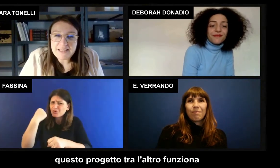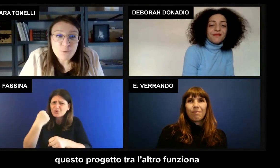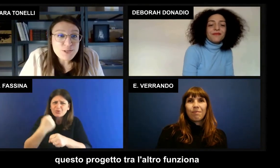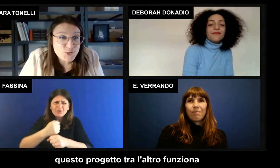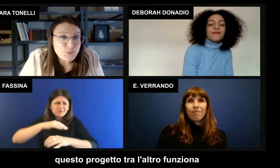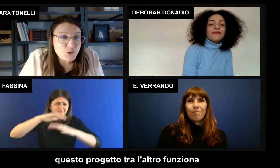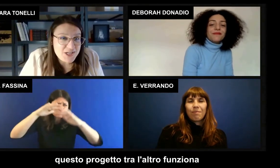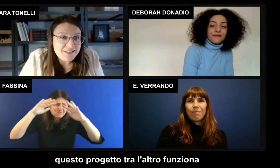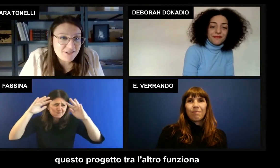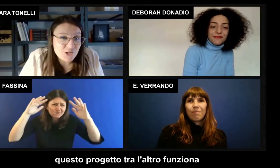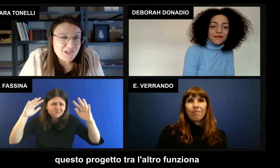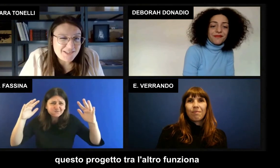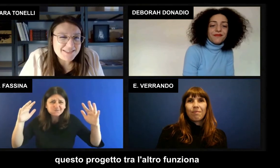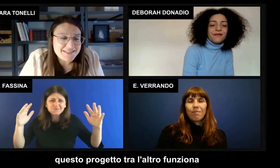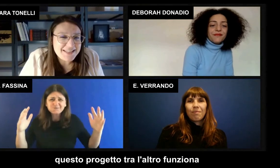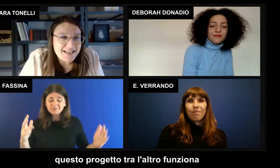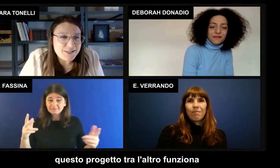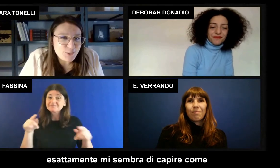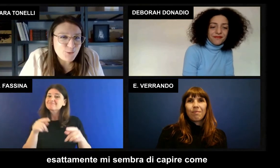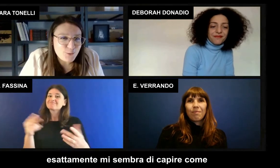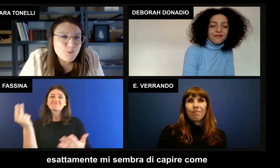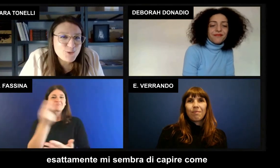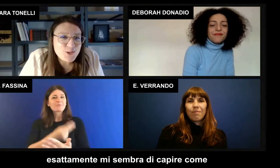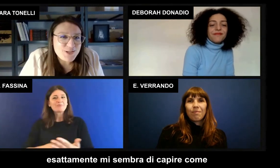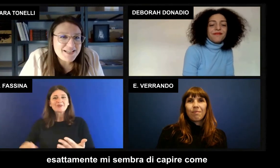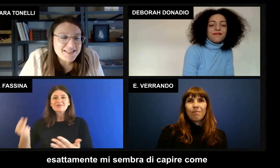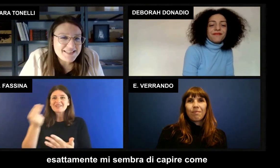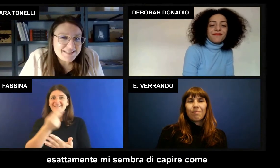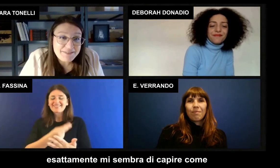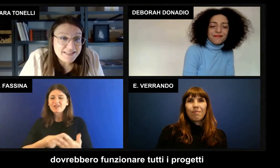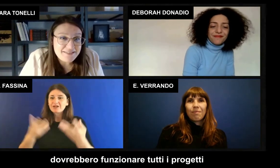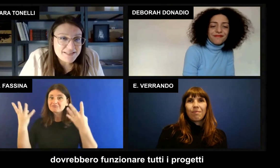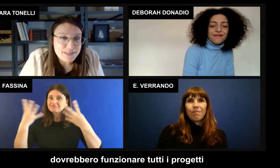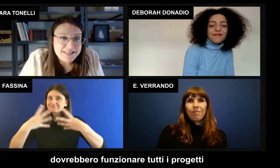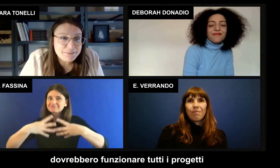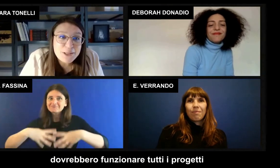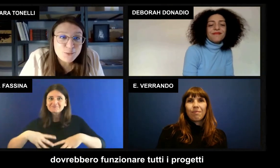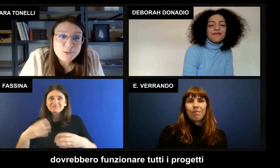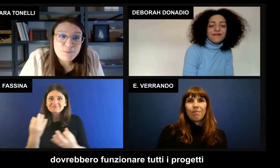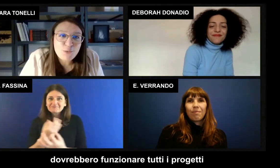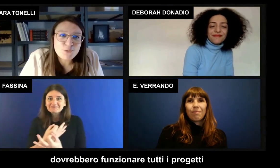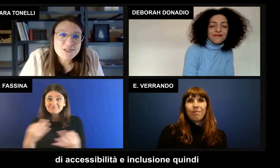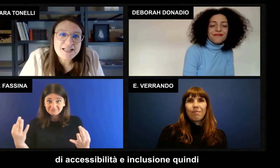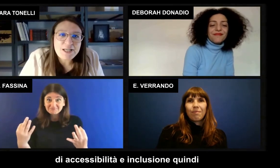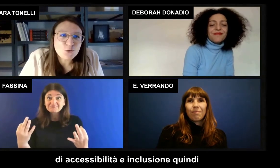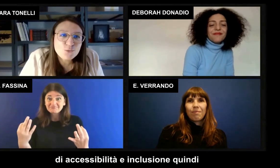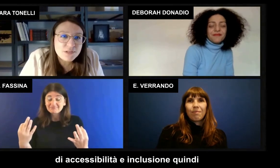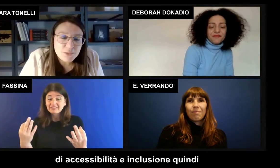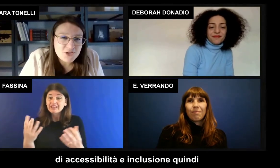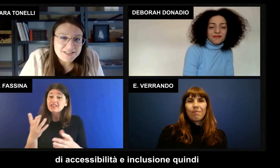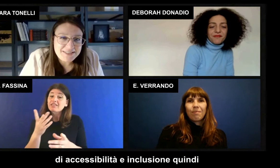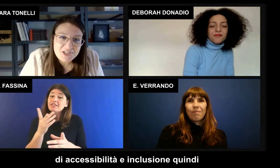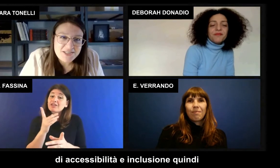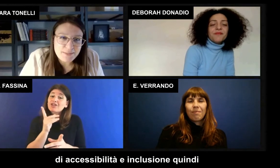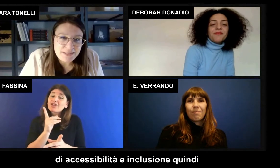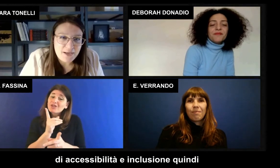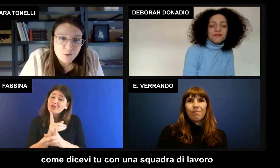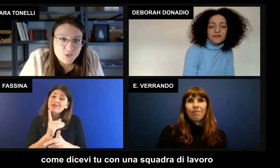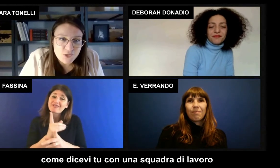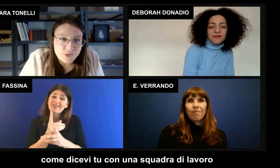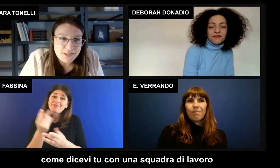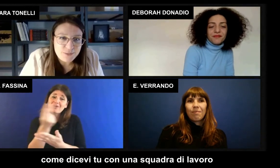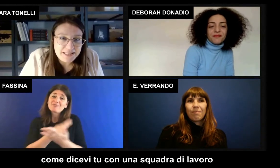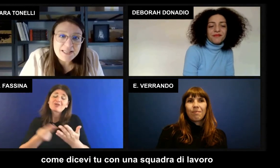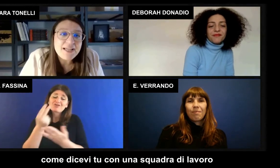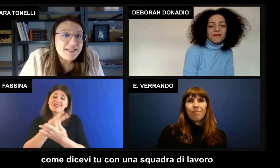e questo progetto tra l'altro funziona esattamente mi sembra di capire come dovrebbero funzionare tutti i progetti di accessibilità